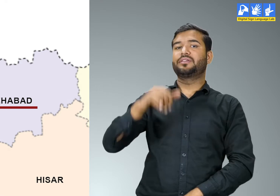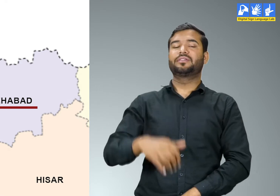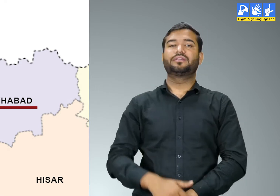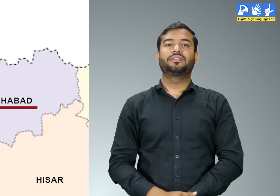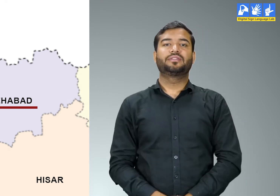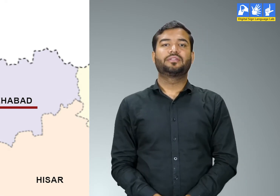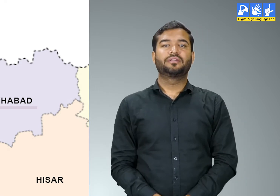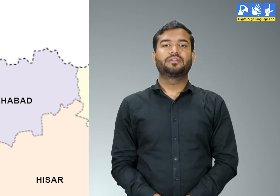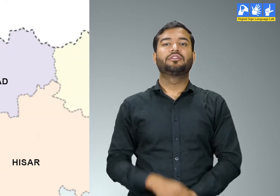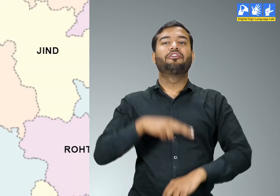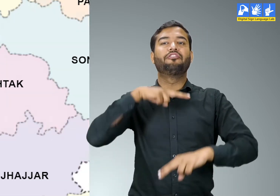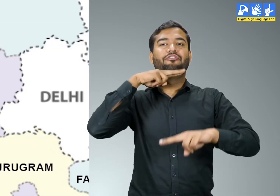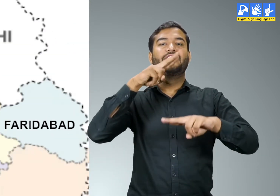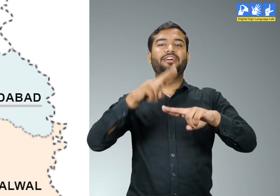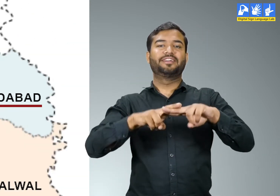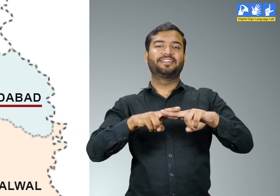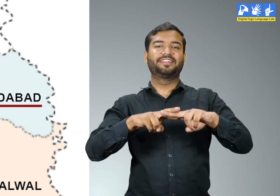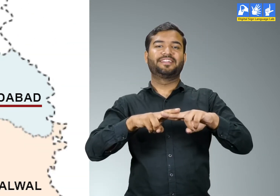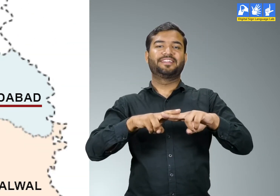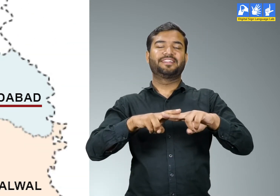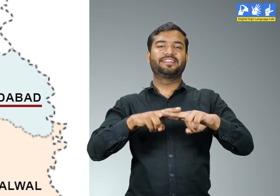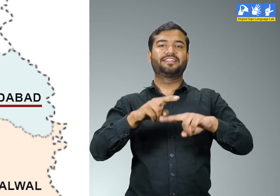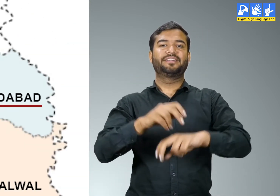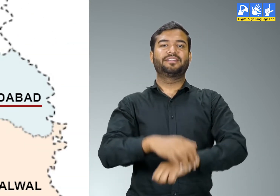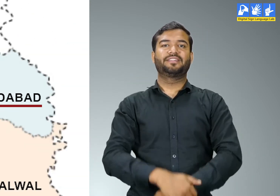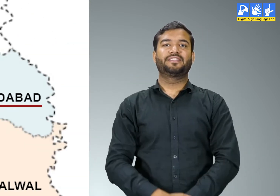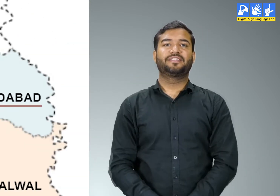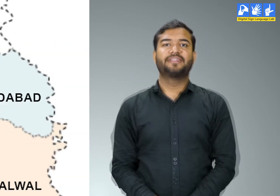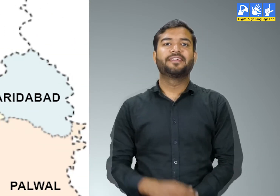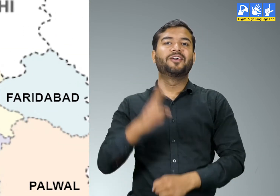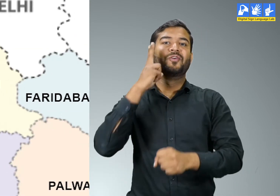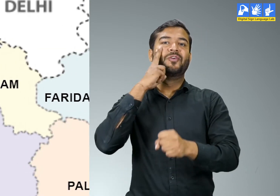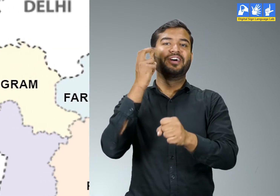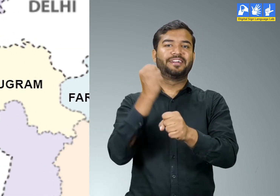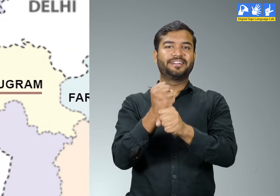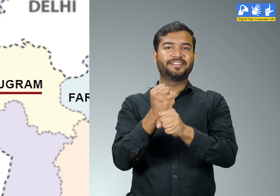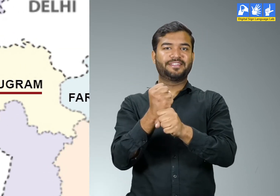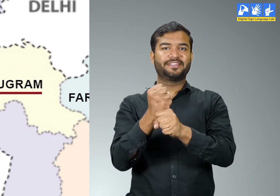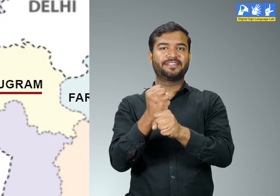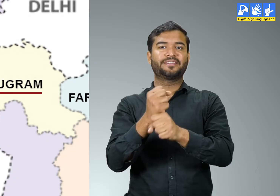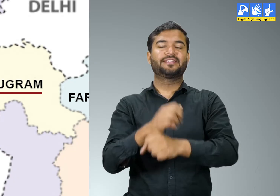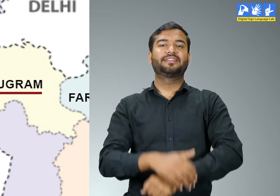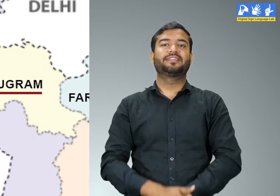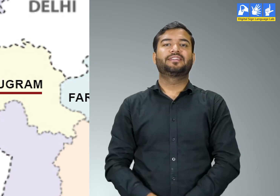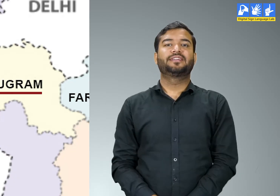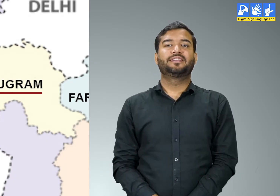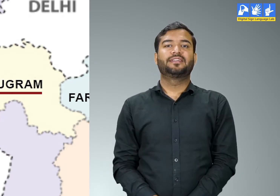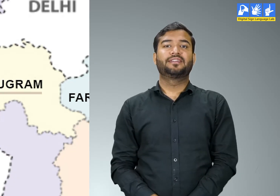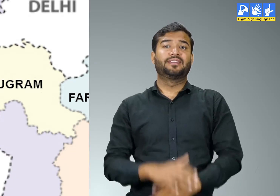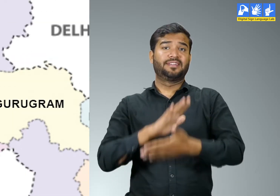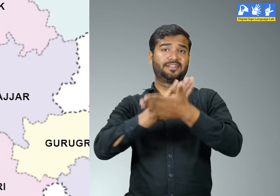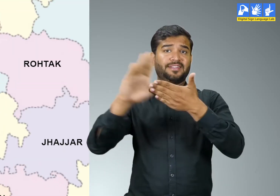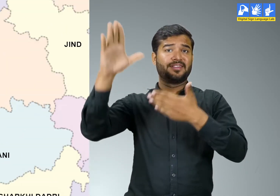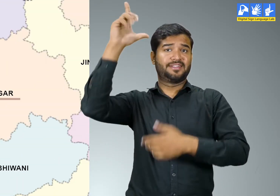फरीदाबाद गुरुग्राम हिसार